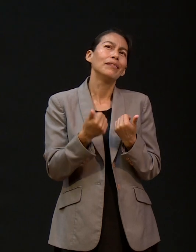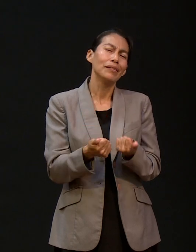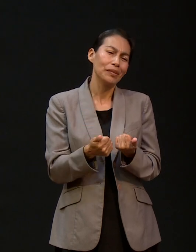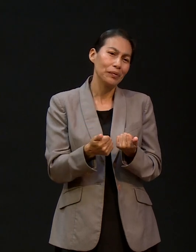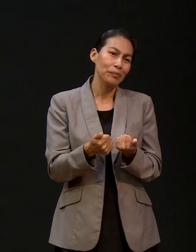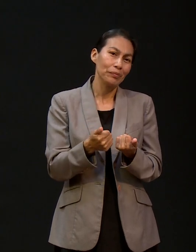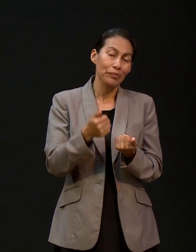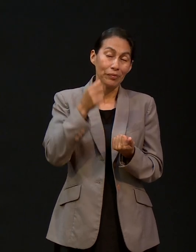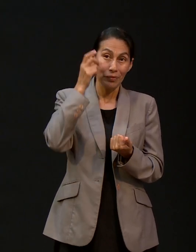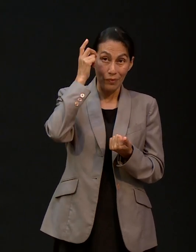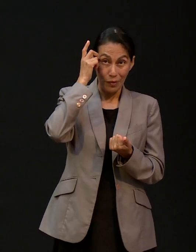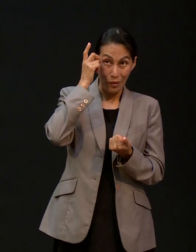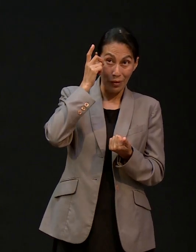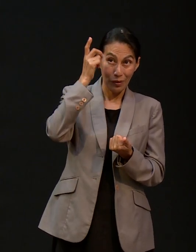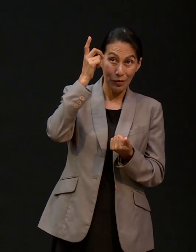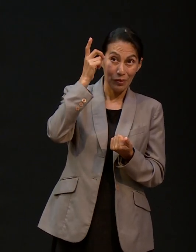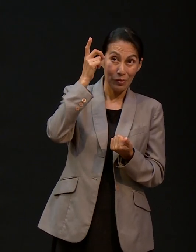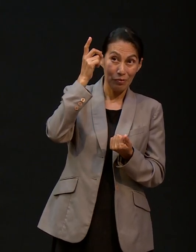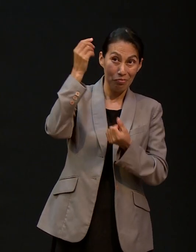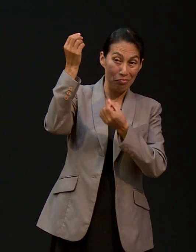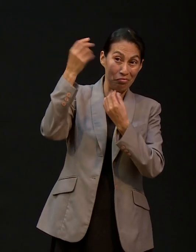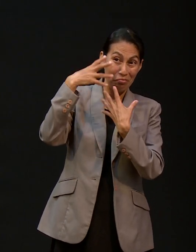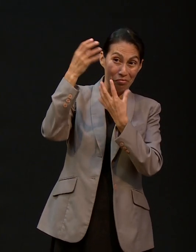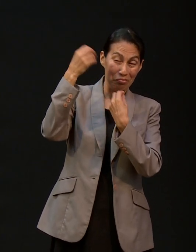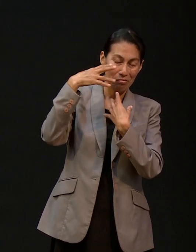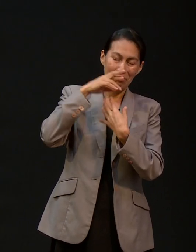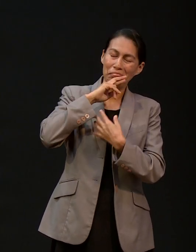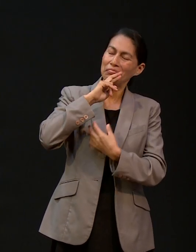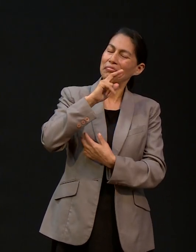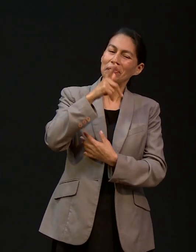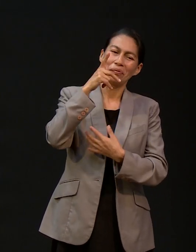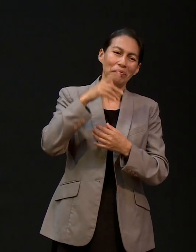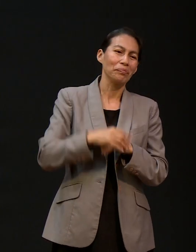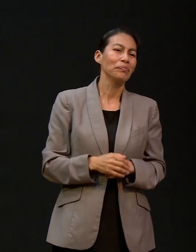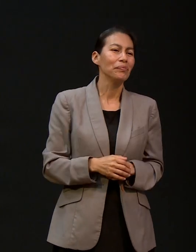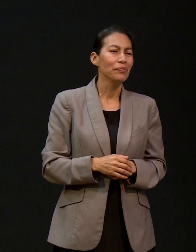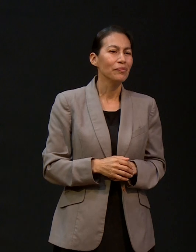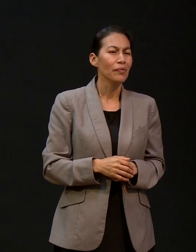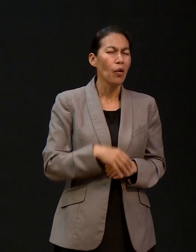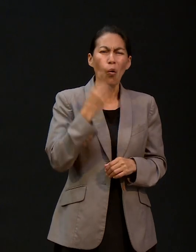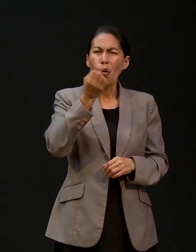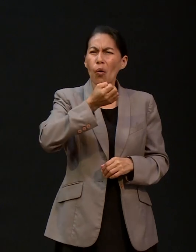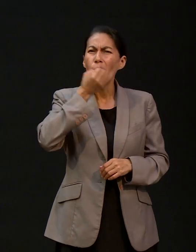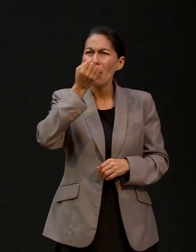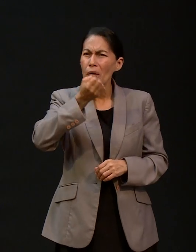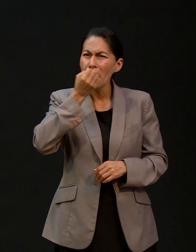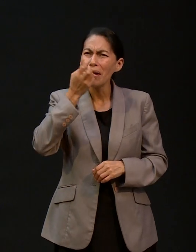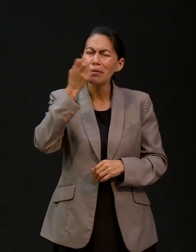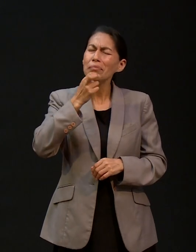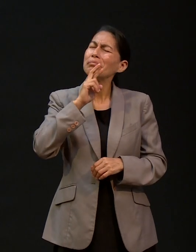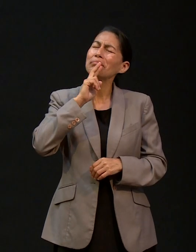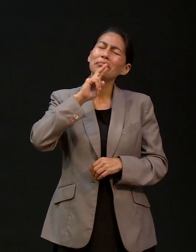en el camino que al final de cuentas es lo mejor. Es lo mejor. Y entonces tu fe va